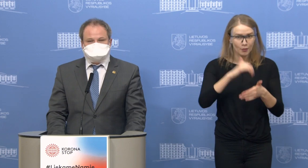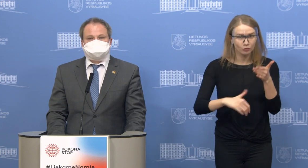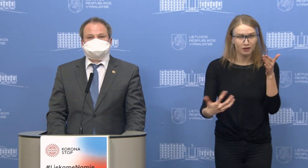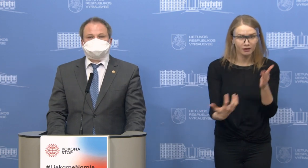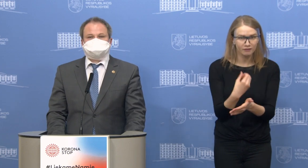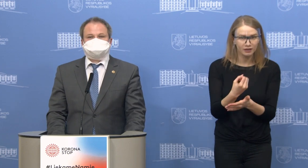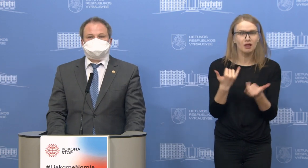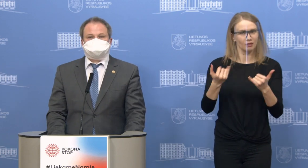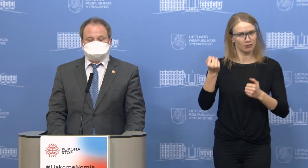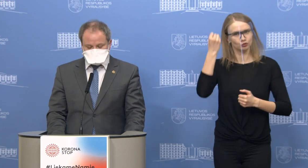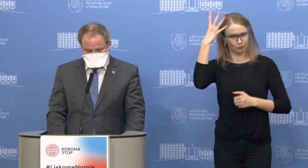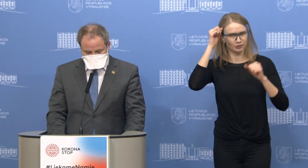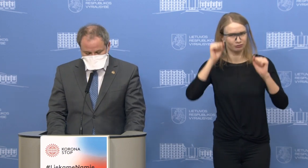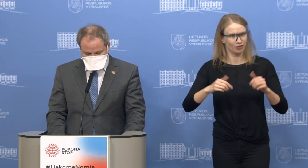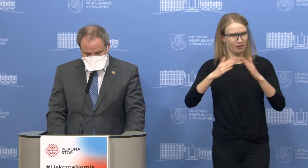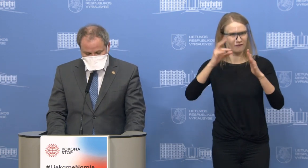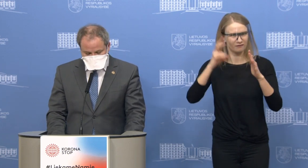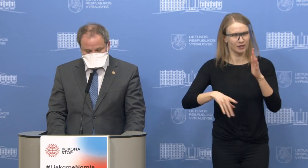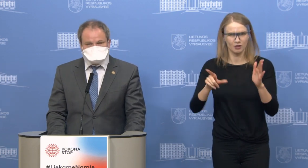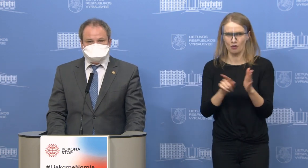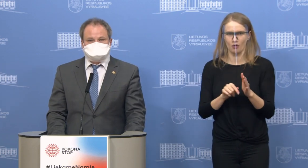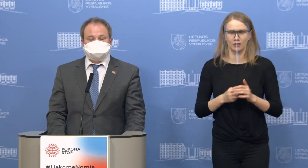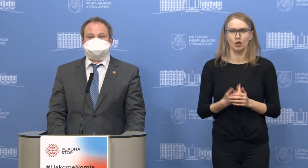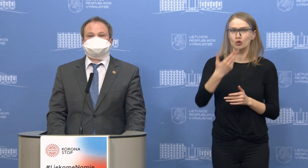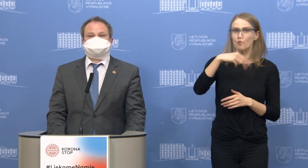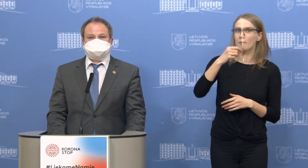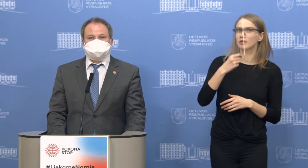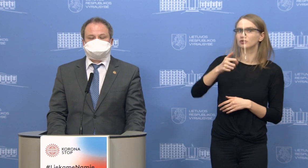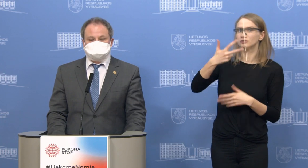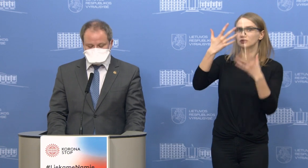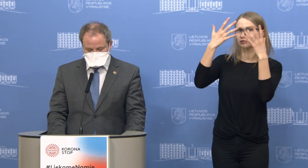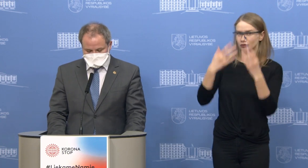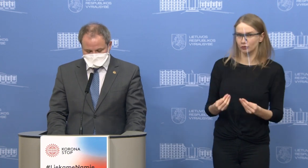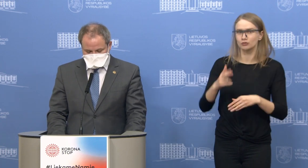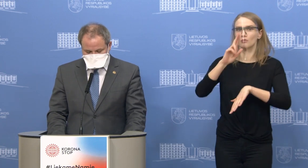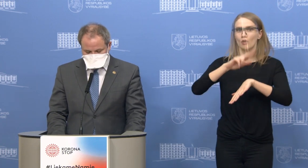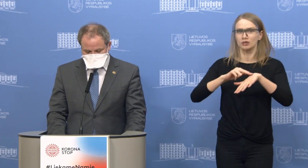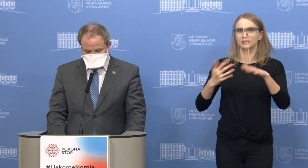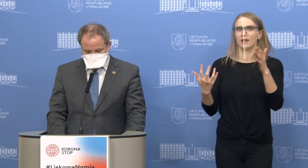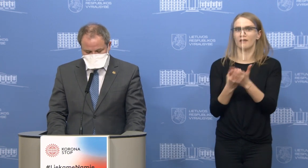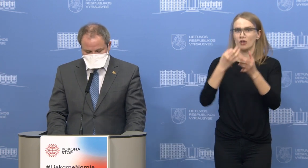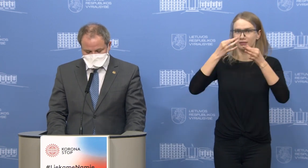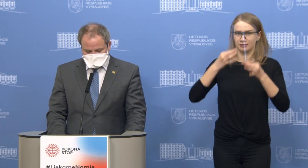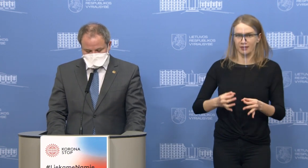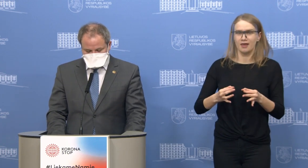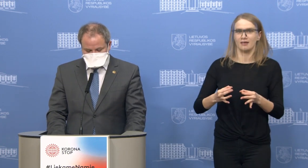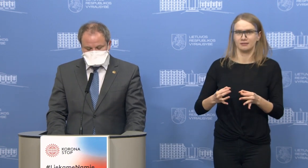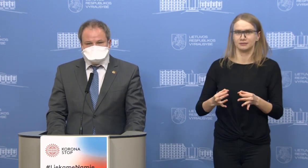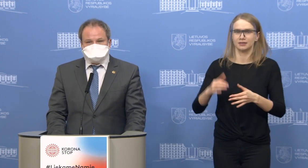111 dar vakar buvo skirta. Iš viso nuo balandžio trečios, kai policija įgavo teisę skirti tas baudas,